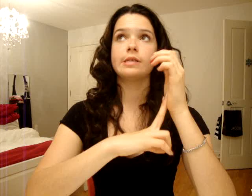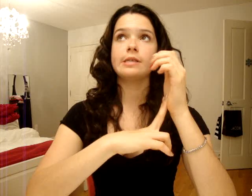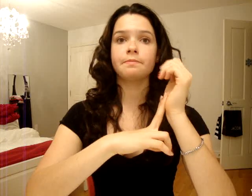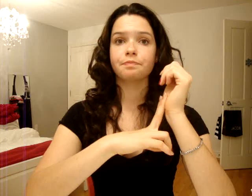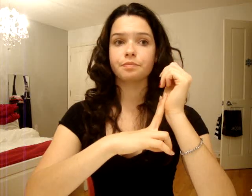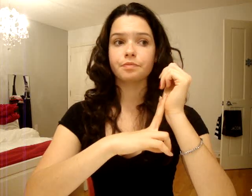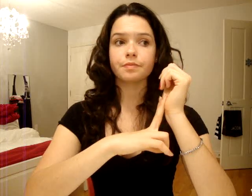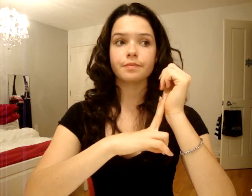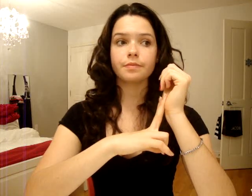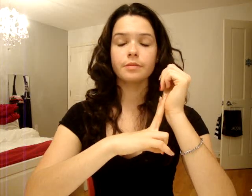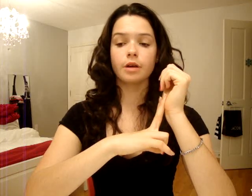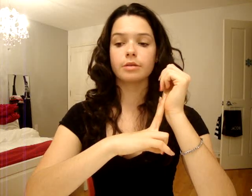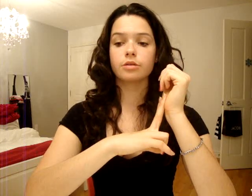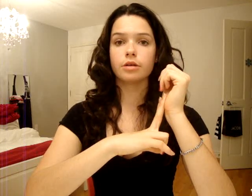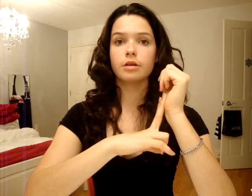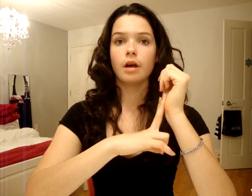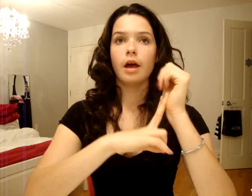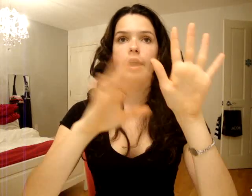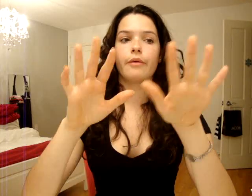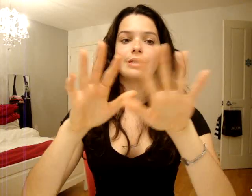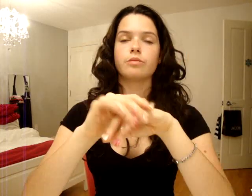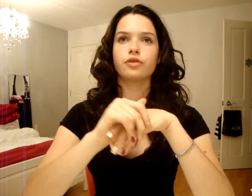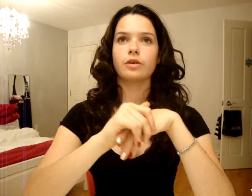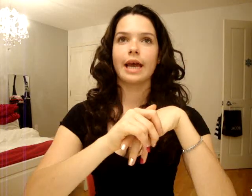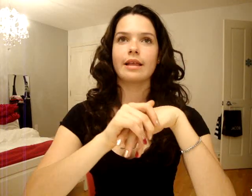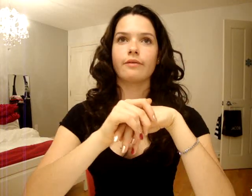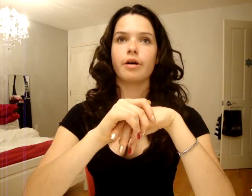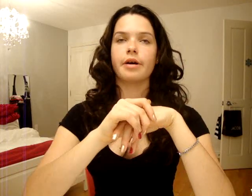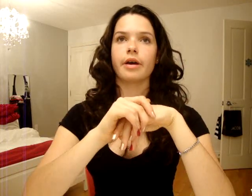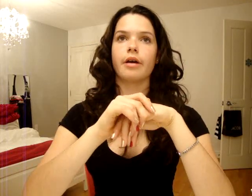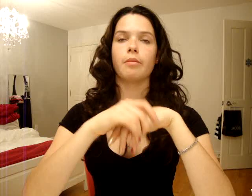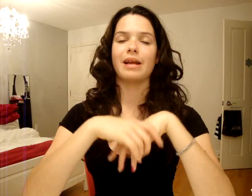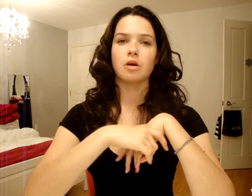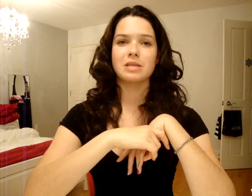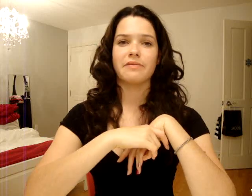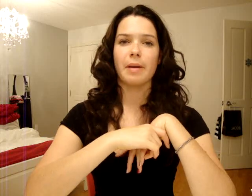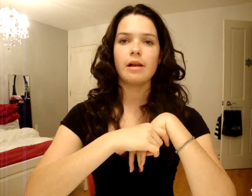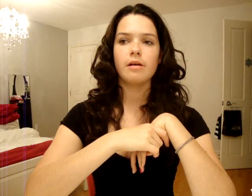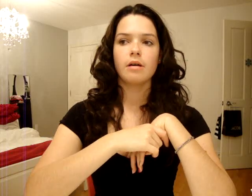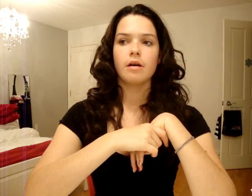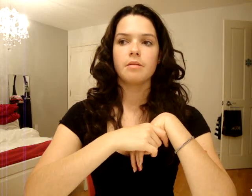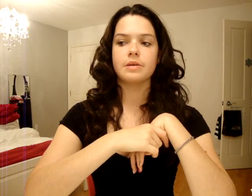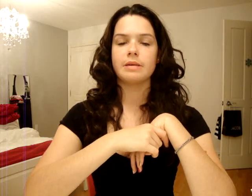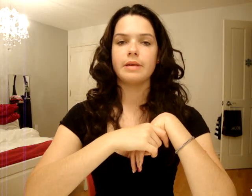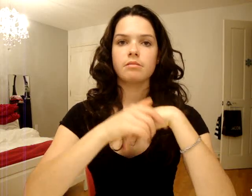Aussi, ben, c'est ça, là. Ouais, c ça, moi, je conseillerais d'avoir un plastron parce que ça fait mal. Puis, c'est bien.